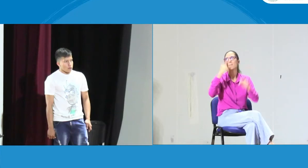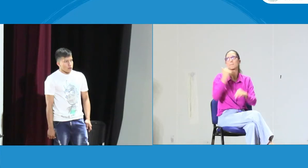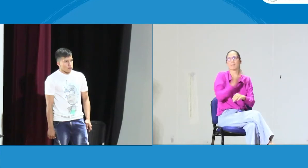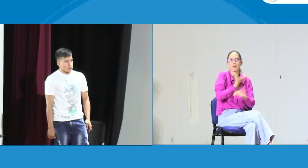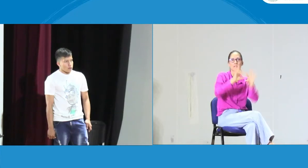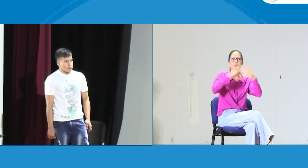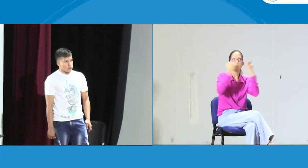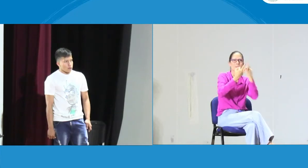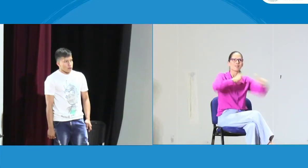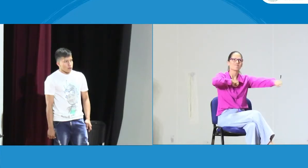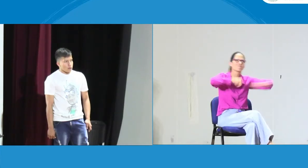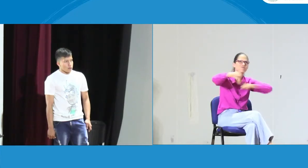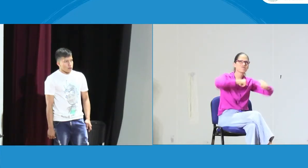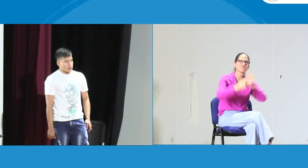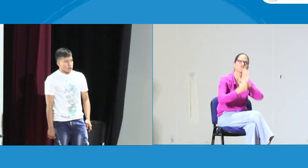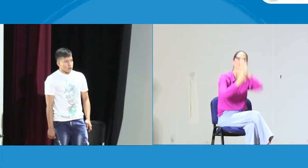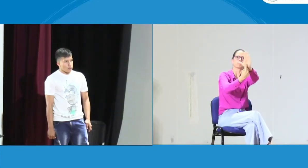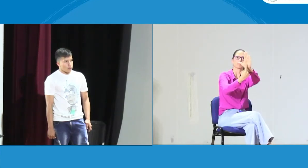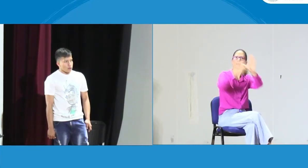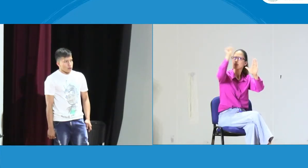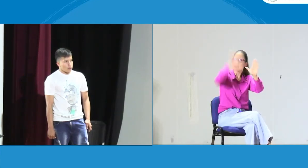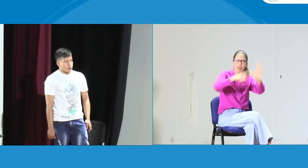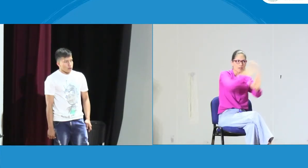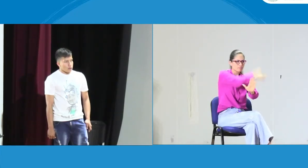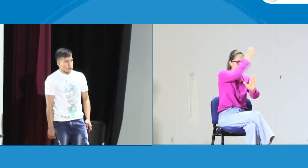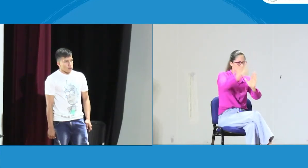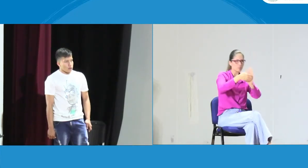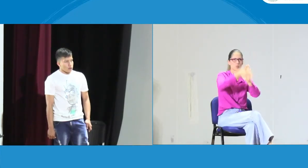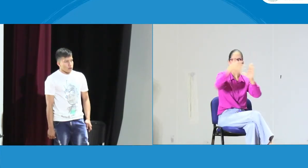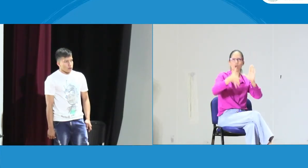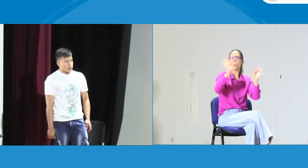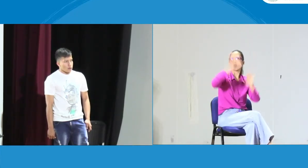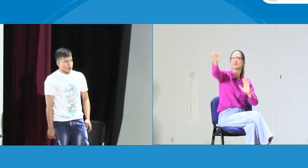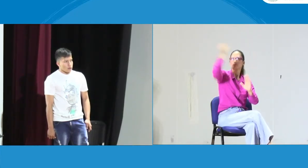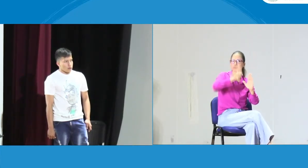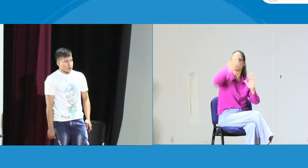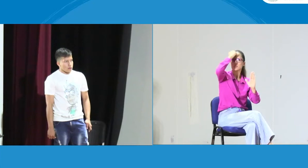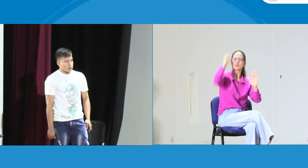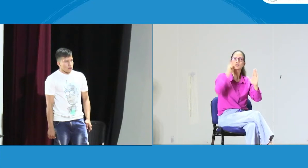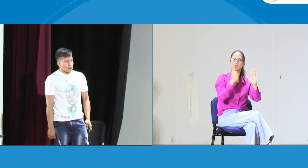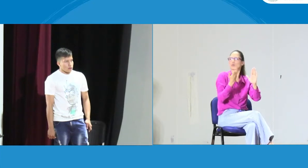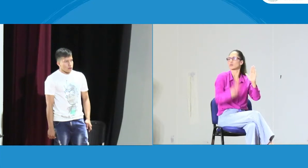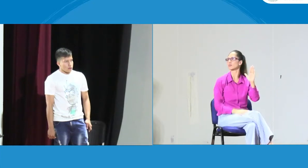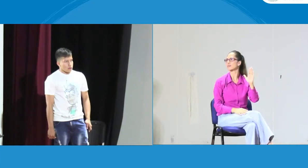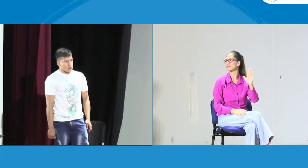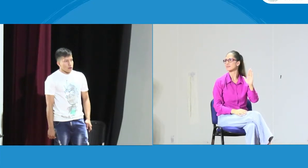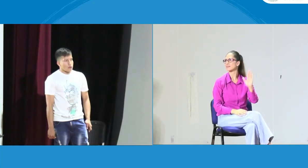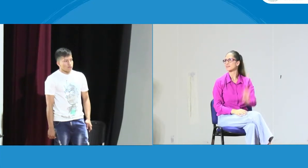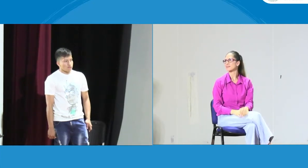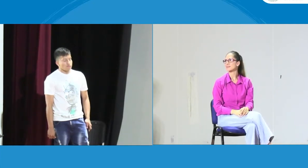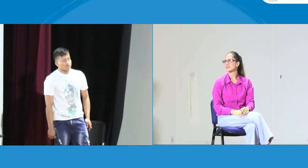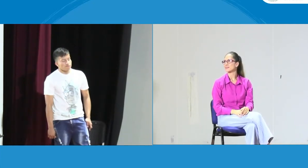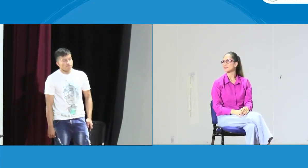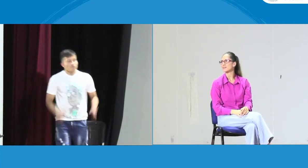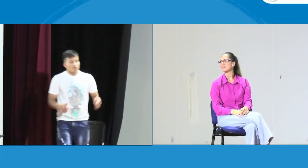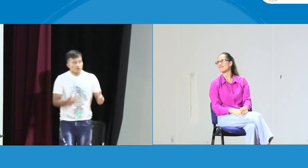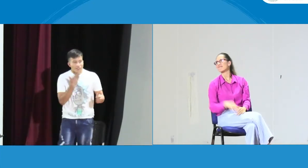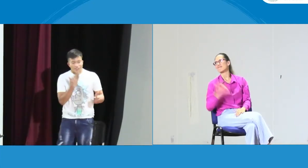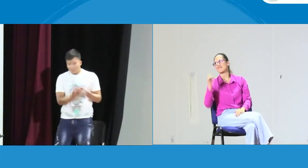obligatoriedad necesarios en las instituciones educativas. Es importante que los padres de familia le dan este marco legal para que puedan hacer la exigencia de